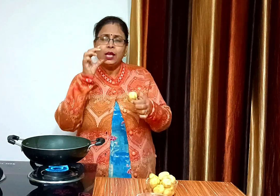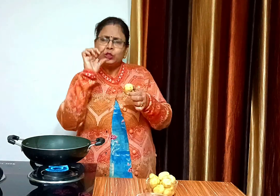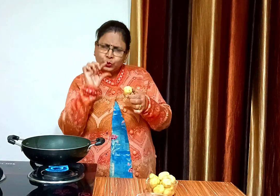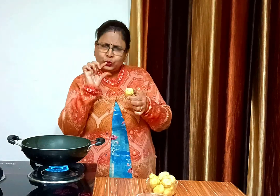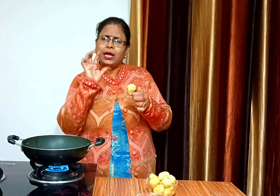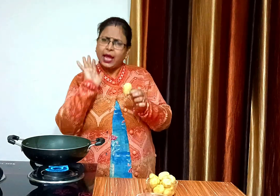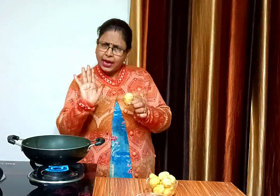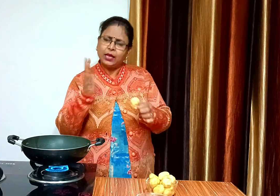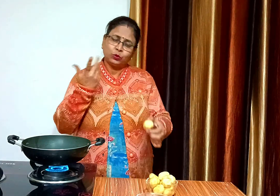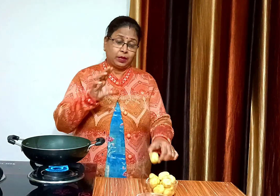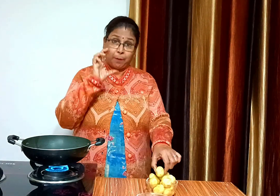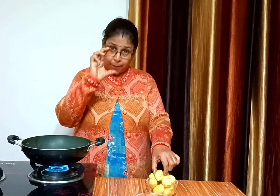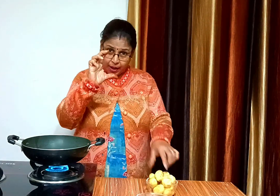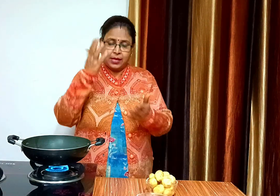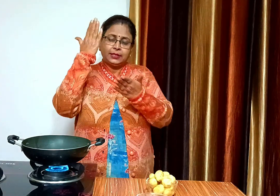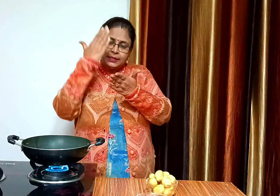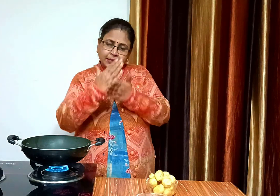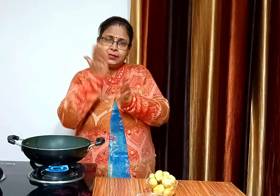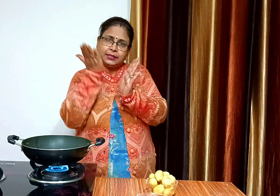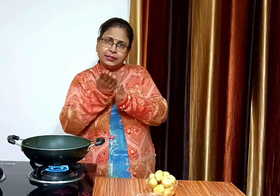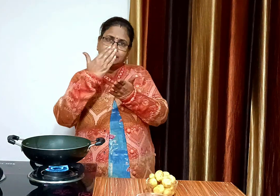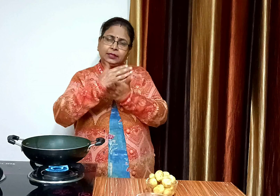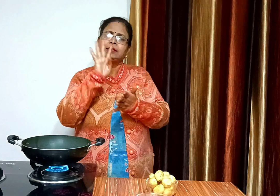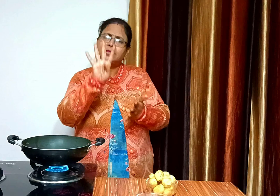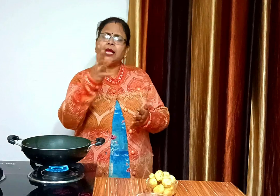साइस के आलू लेते हैं तो आप अपने अकॉर्डिंग 2 या 4 भाग में काट सकते हैं